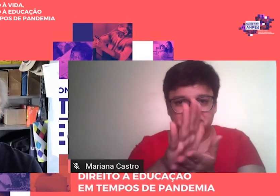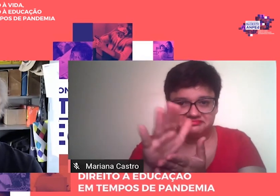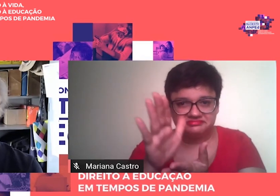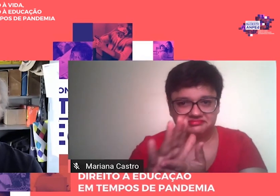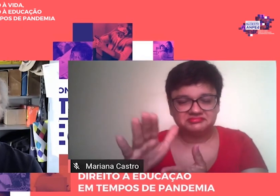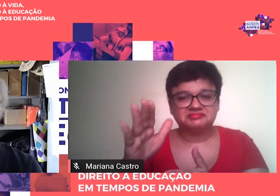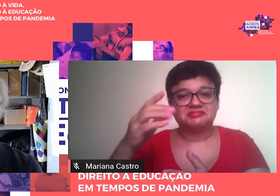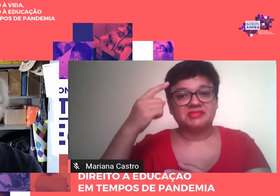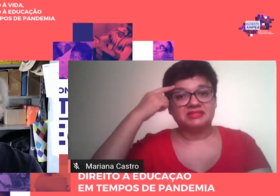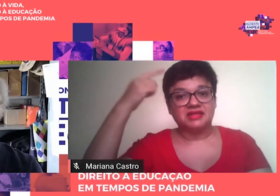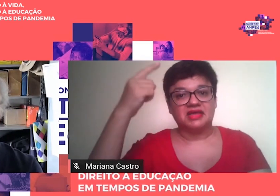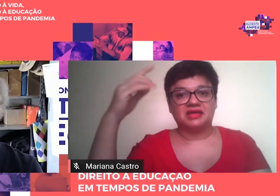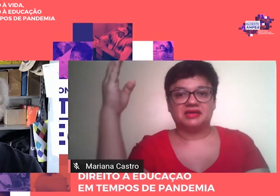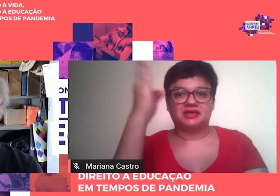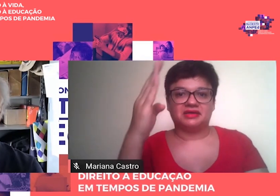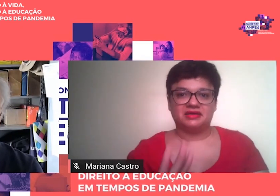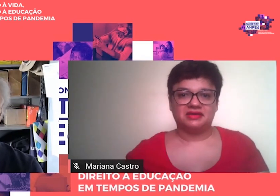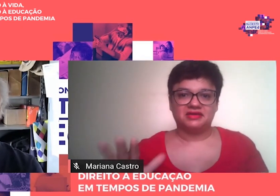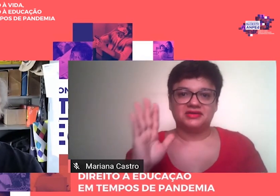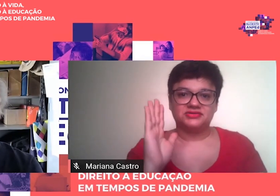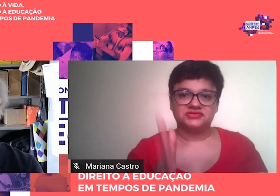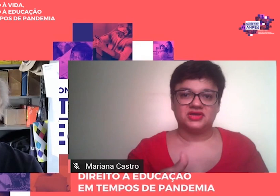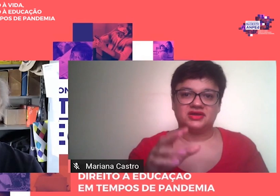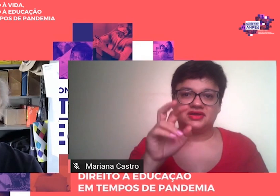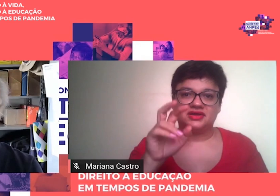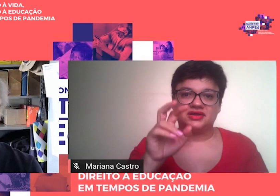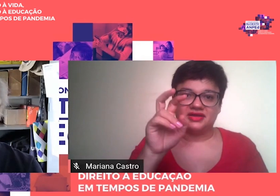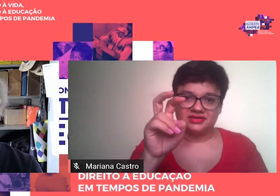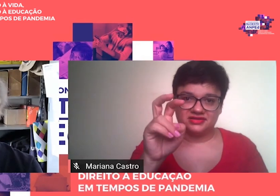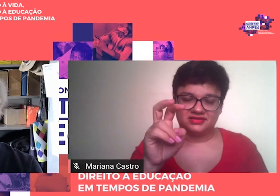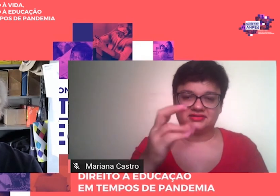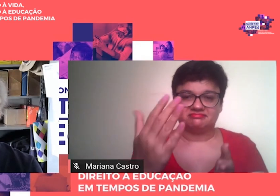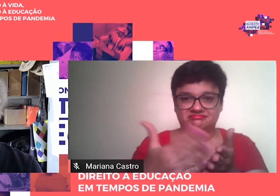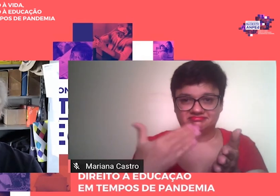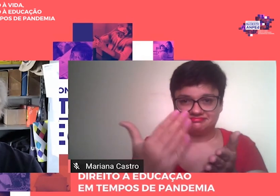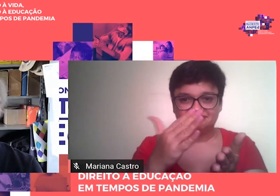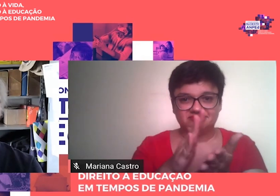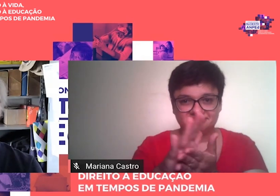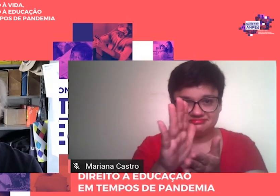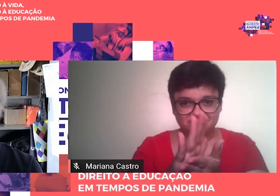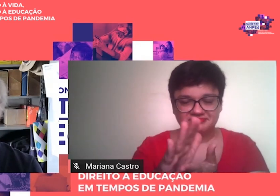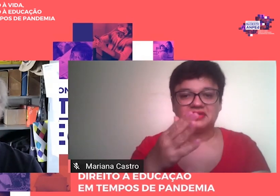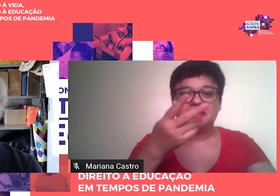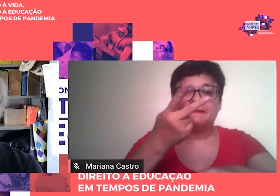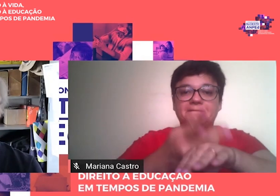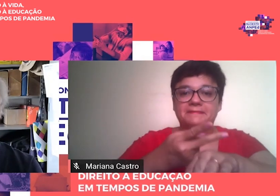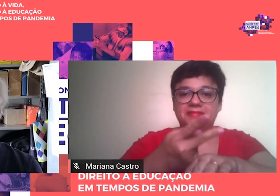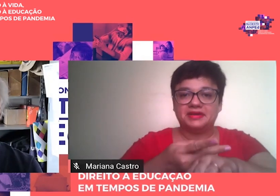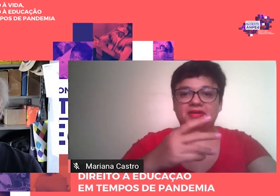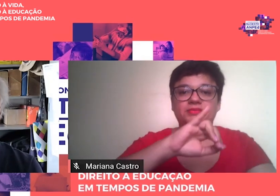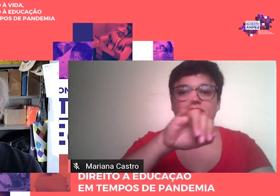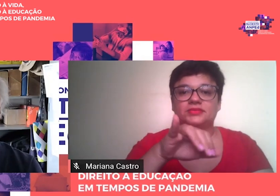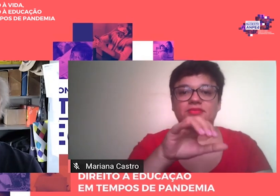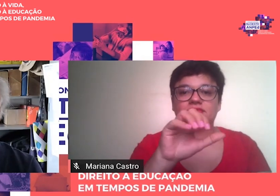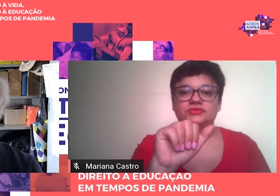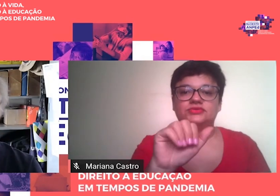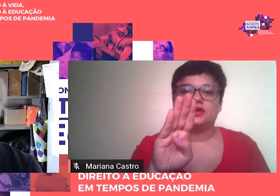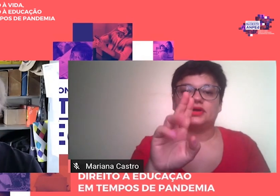Brasil, já na quinta edição, merecedora do prêmio Jabuti como a melhor obra